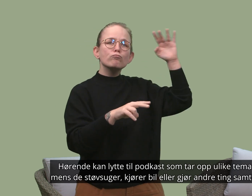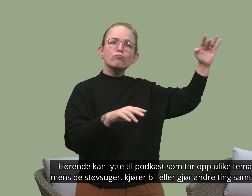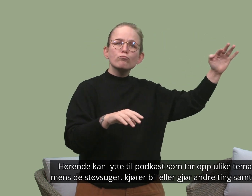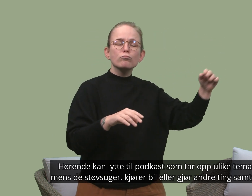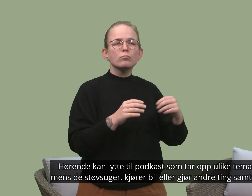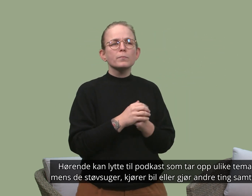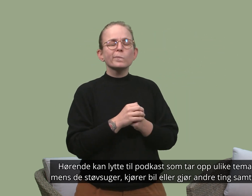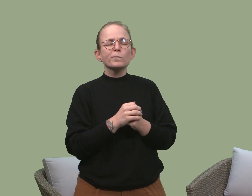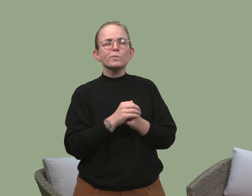Teksting av Nicolai Winther